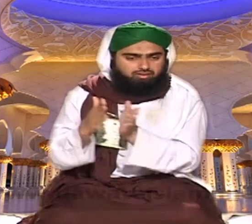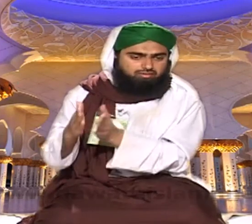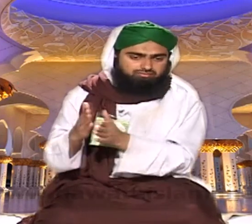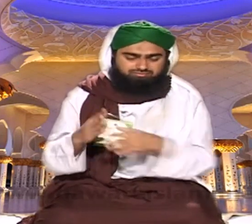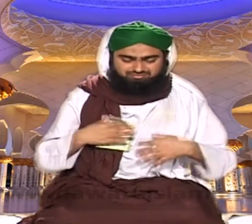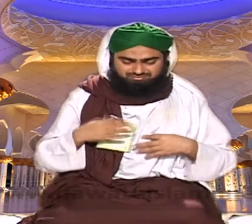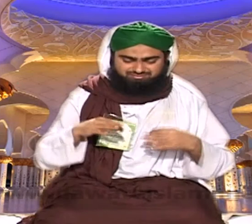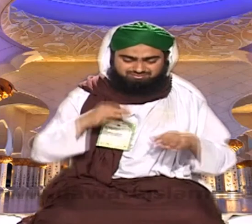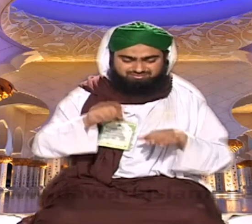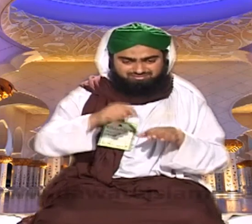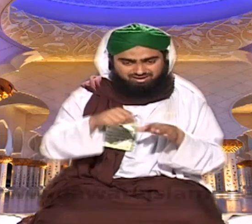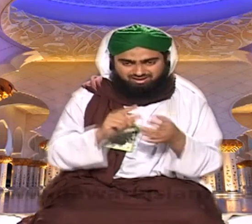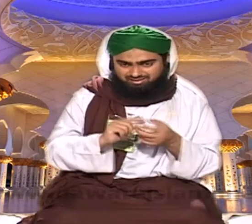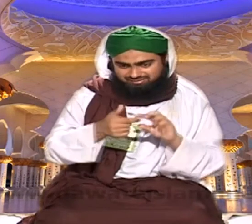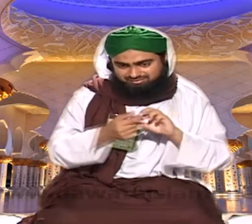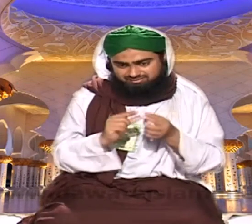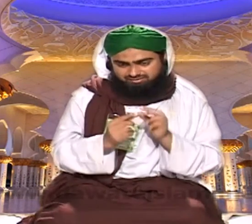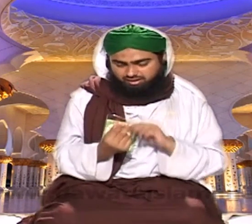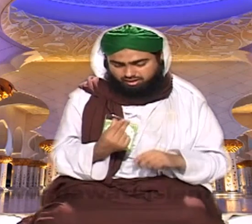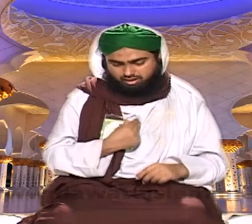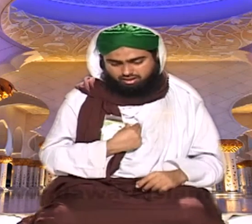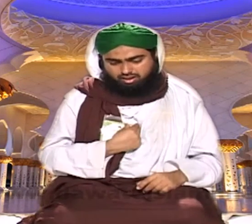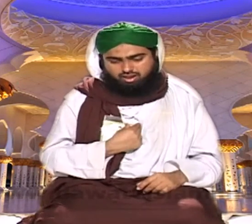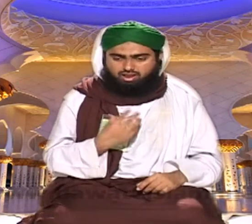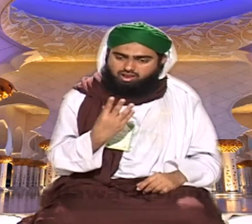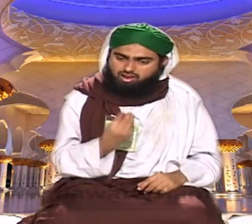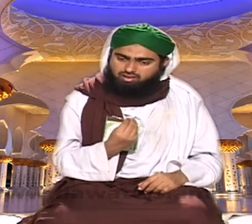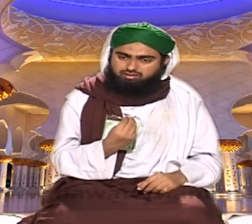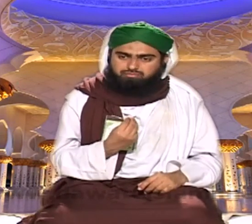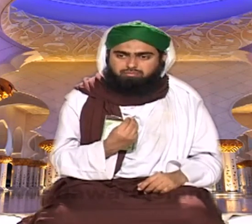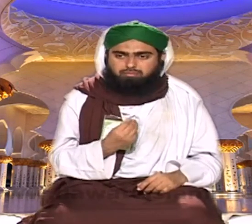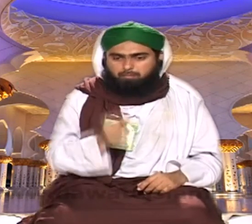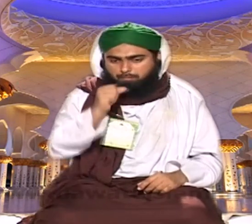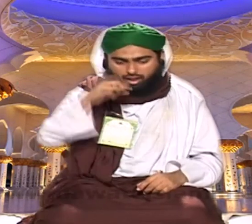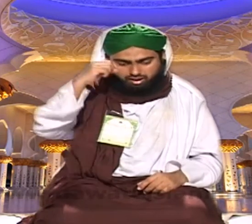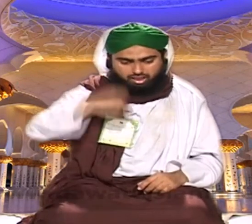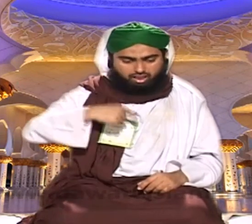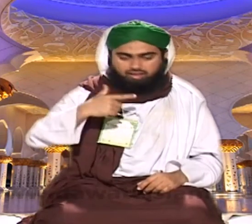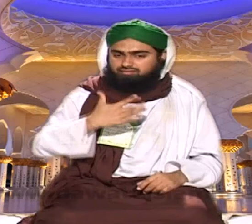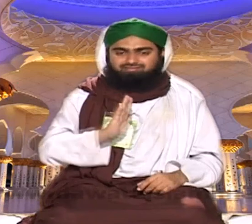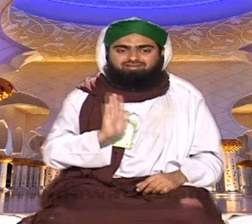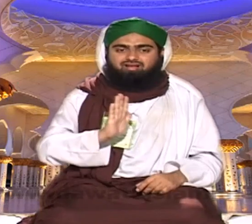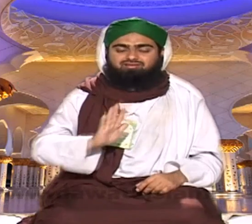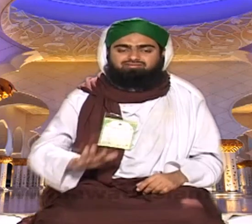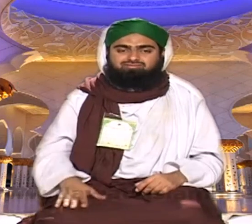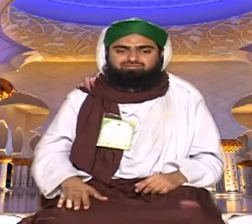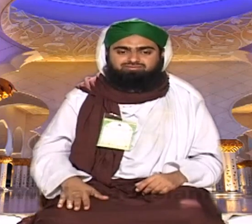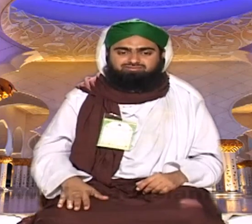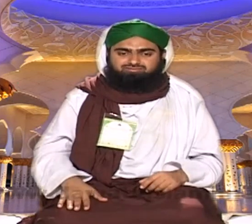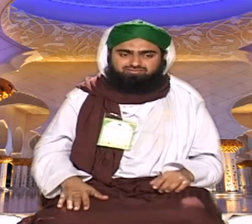یہ موم پی لے گا تو یہ بڑی آسانی سپس جاتا اور یہ ویٹر پروف ہوتا ہے پانی اس پر اثر نہیں کرتا تو تاویز کو اس میں آپ نے